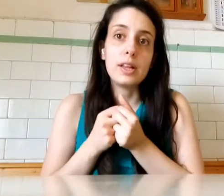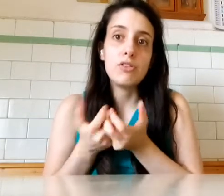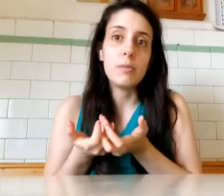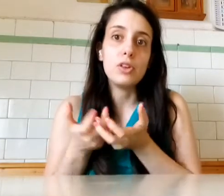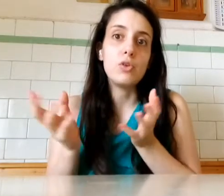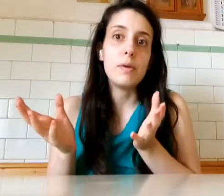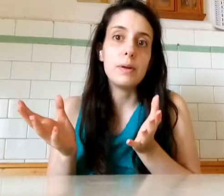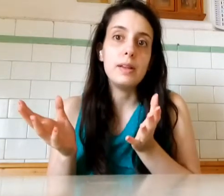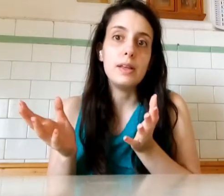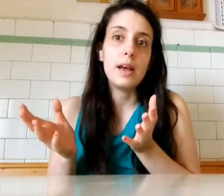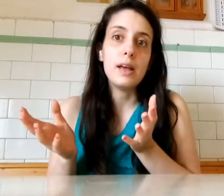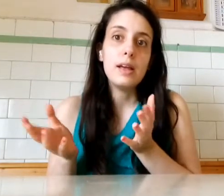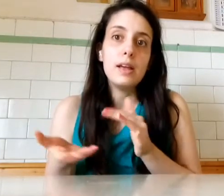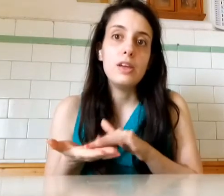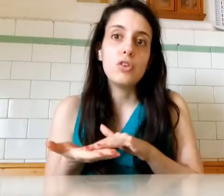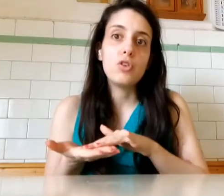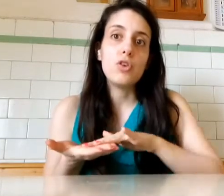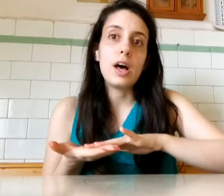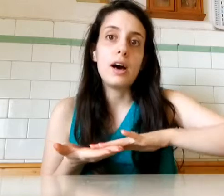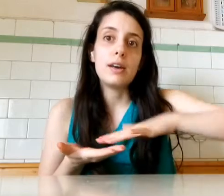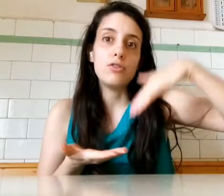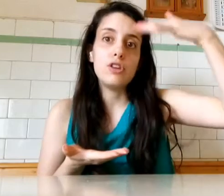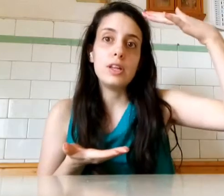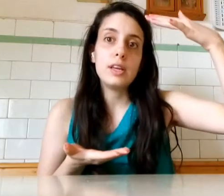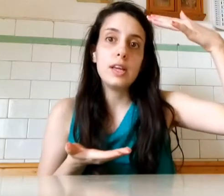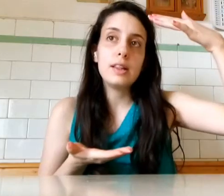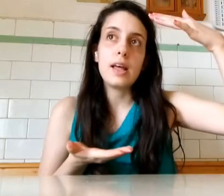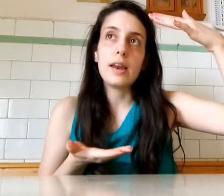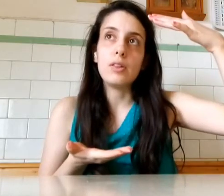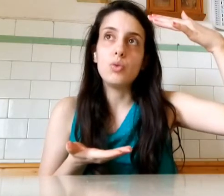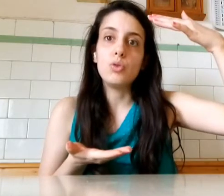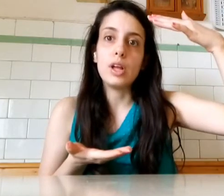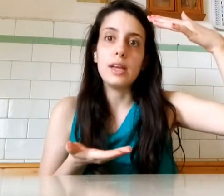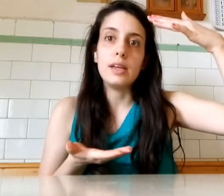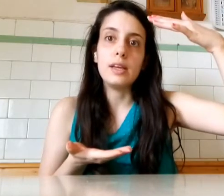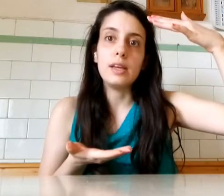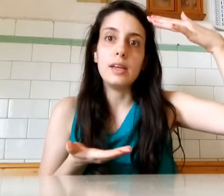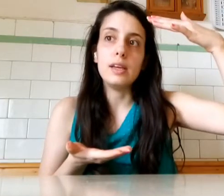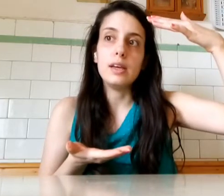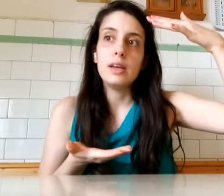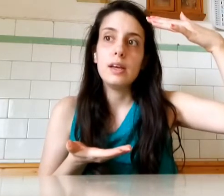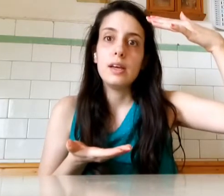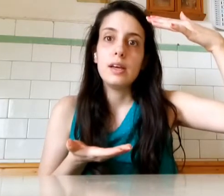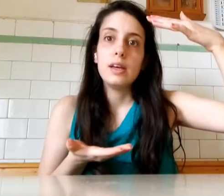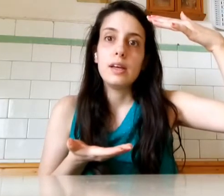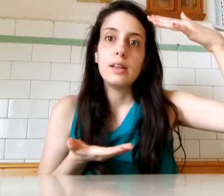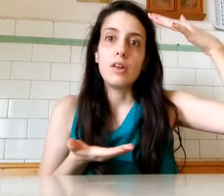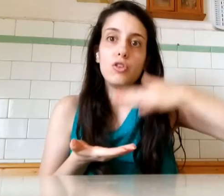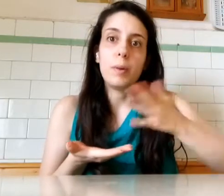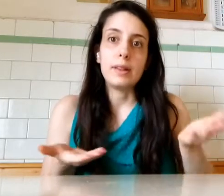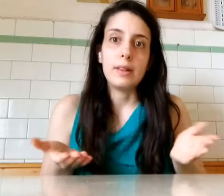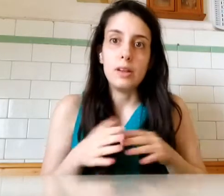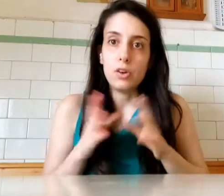atteggiamento Come per dire Io sono la regina D'Inghilterra E tu sei Se lo spazzino